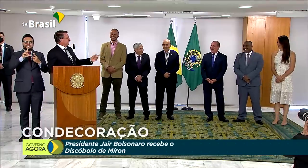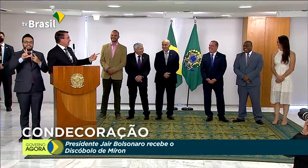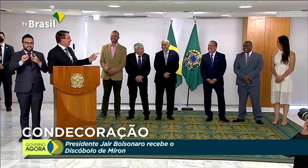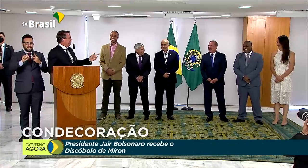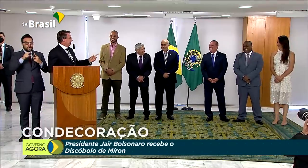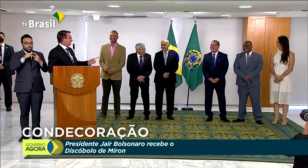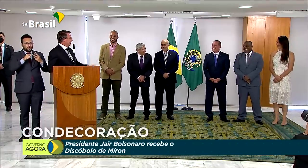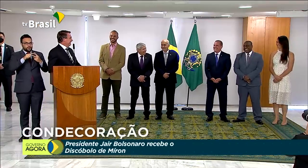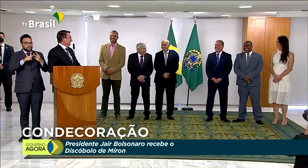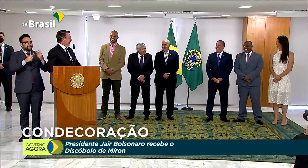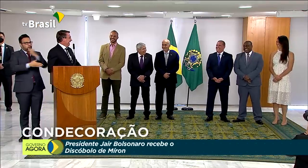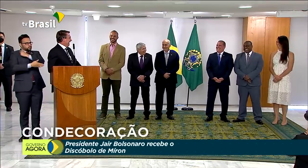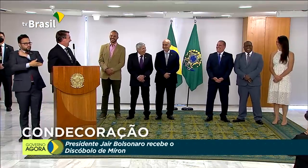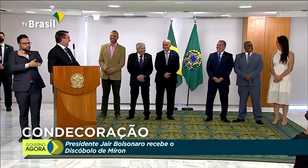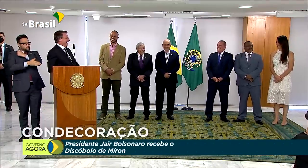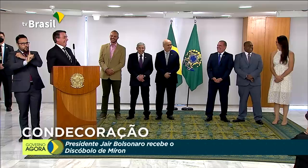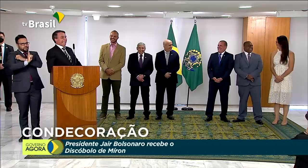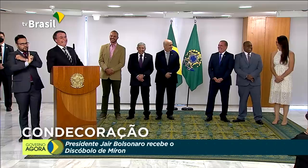Está com ciúme não, né, Nix?